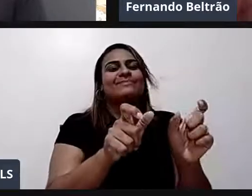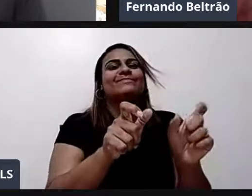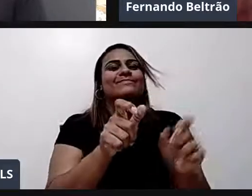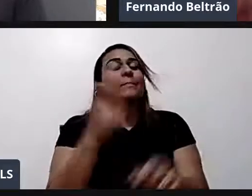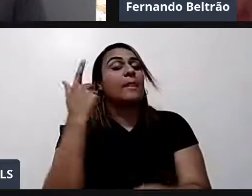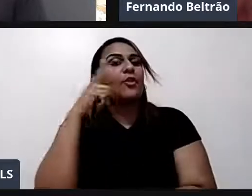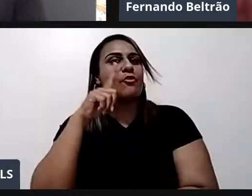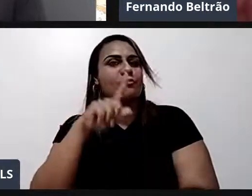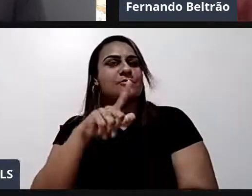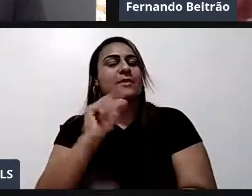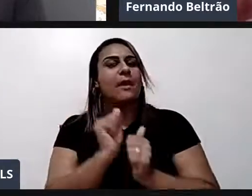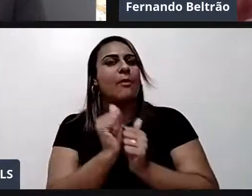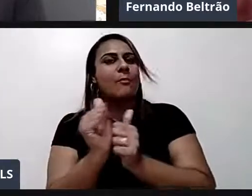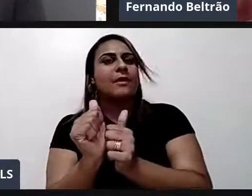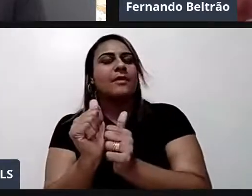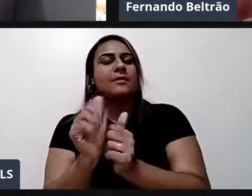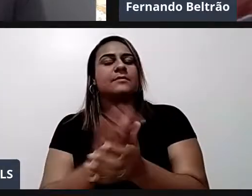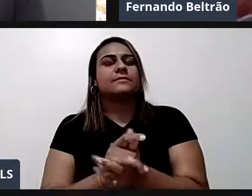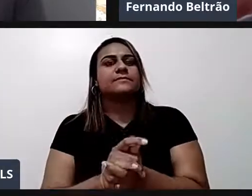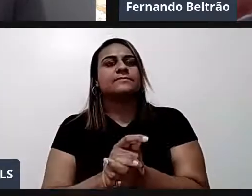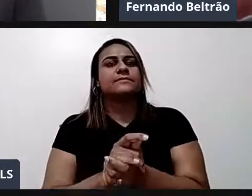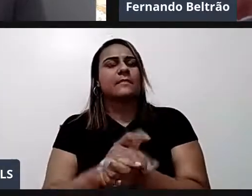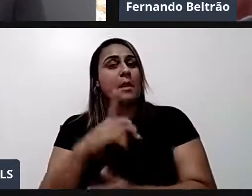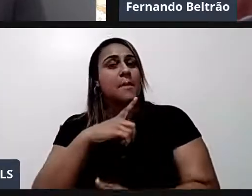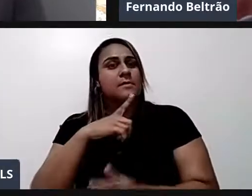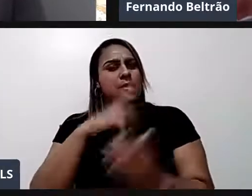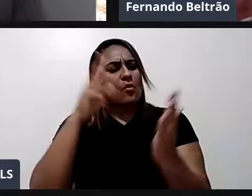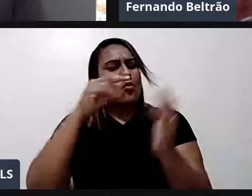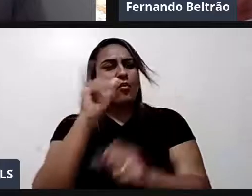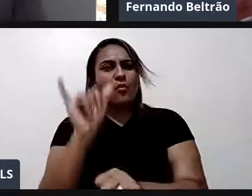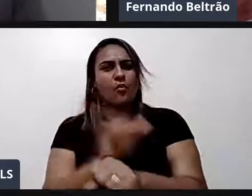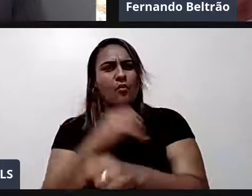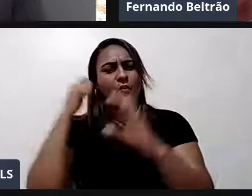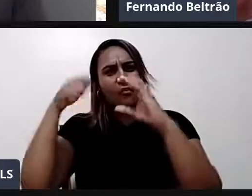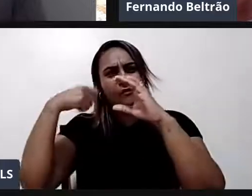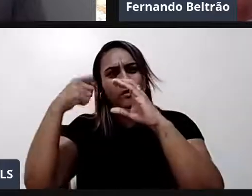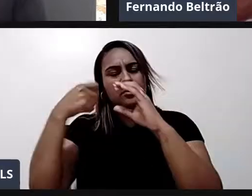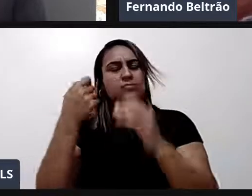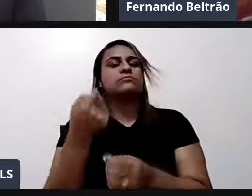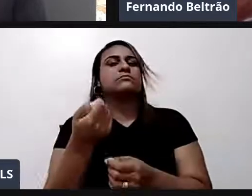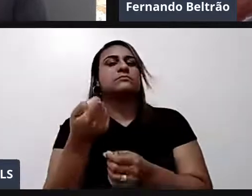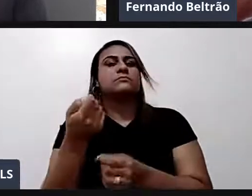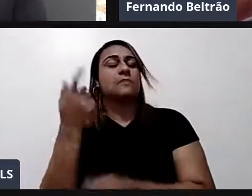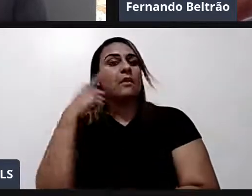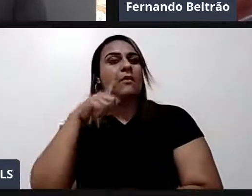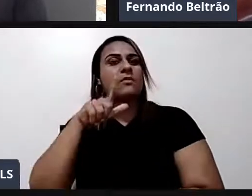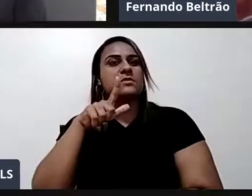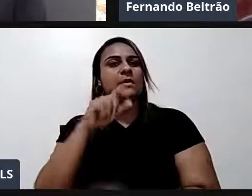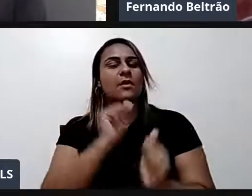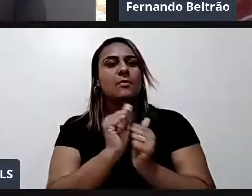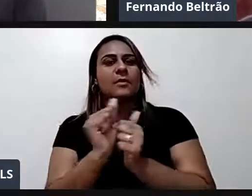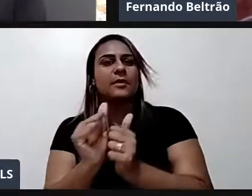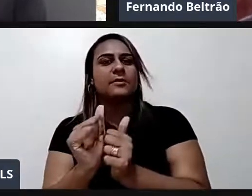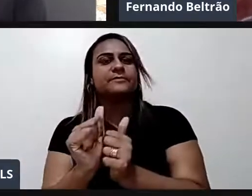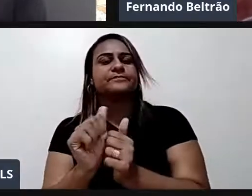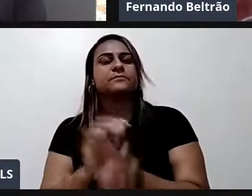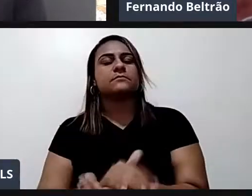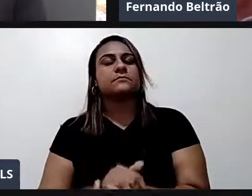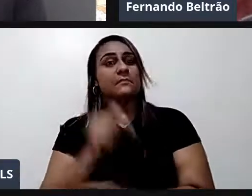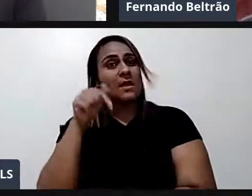Sequer como. Assistir um vídeo desse. Aí. Por exemplo. Você que está agora com o StreamYard. Sabe. Que no StreamYard. A gente tem a permissão. De fazer só